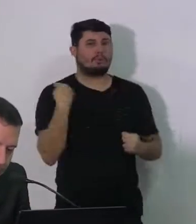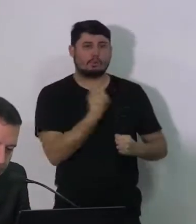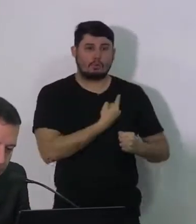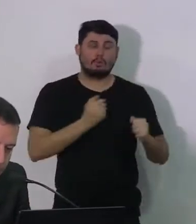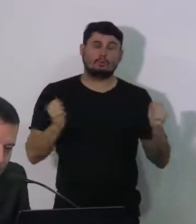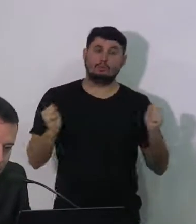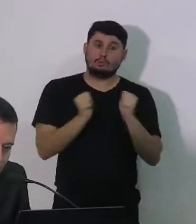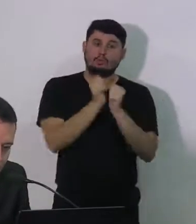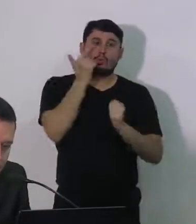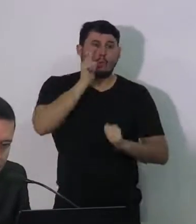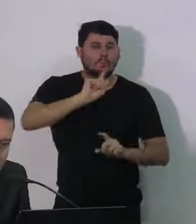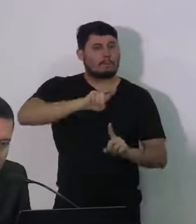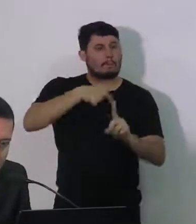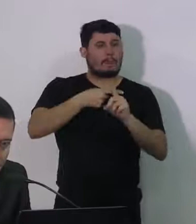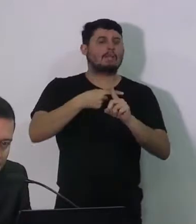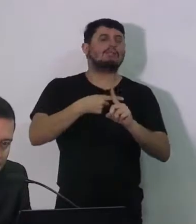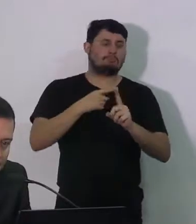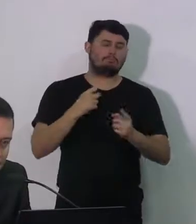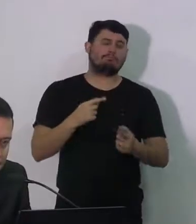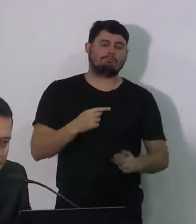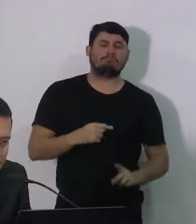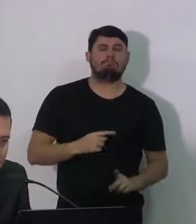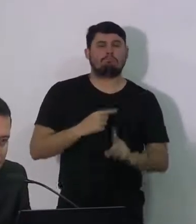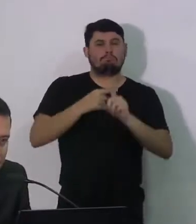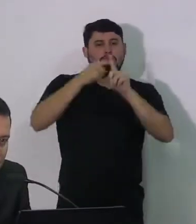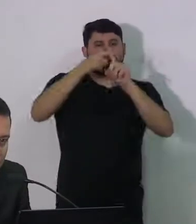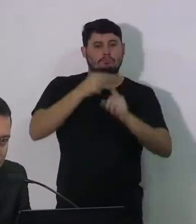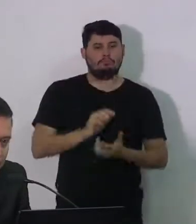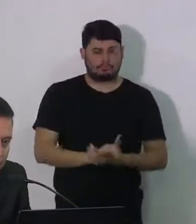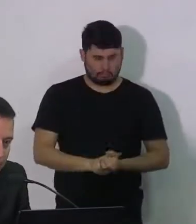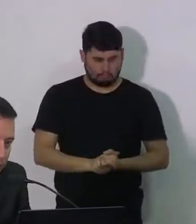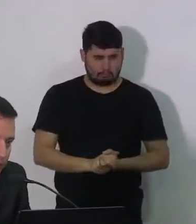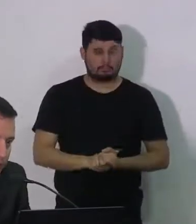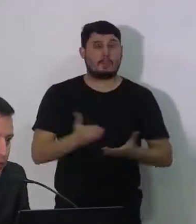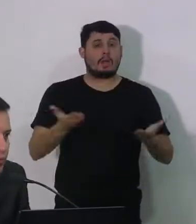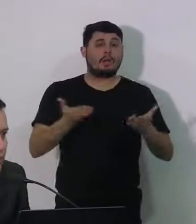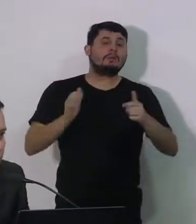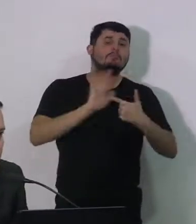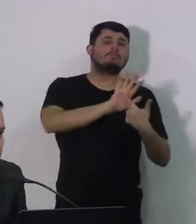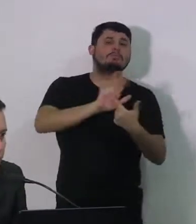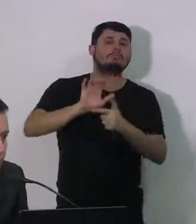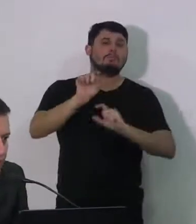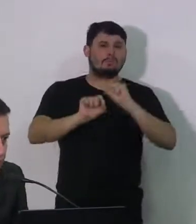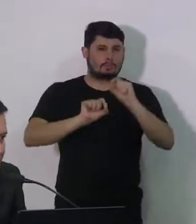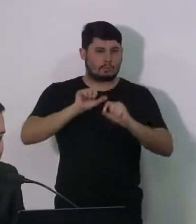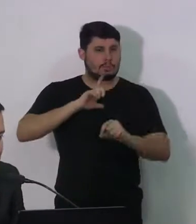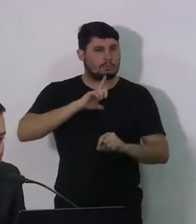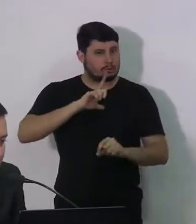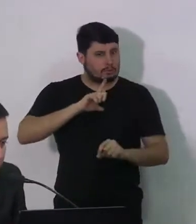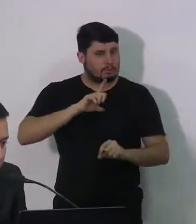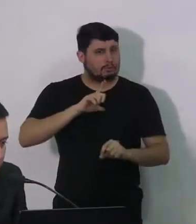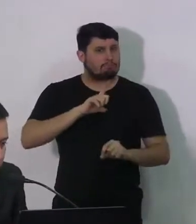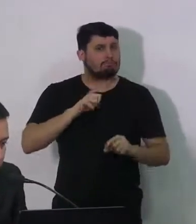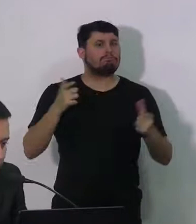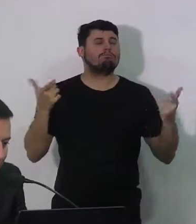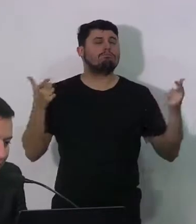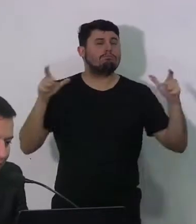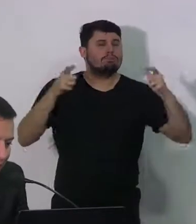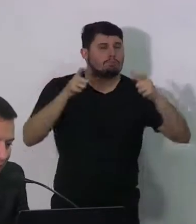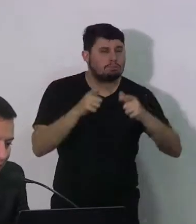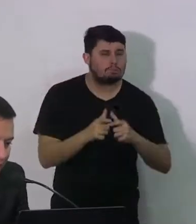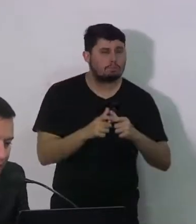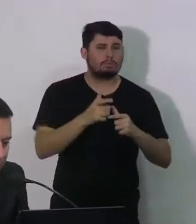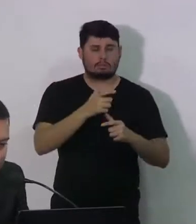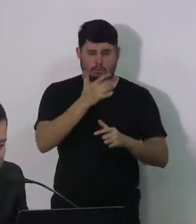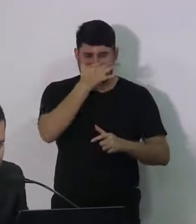alcançar alguns resultados. A gente já queria destacar para vocês que houve, como houve uma restrição do acesso às pessoas